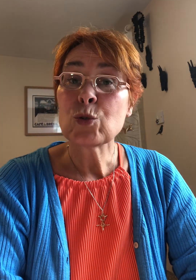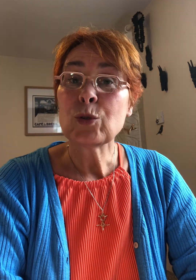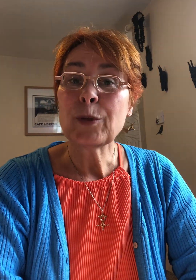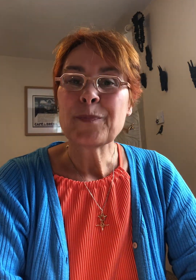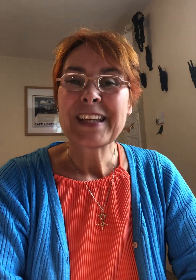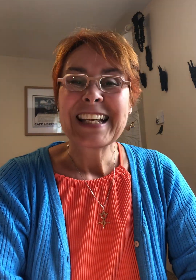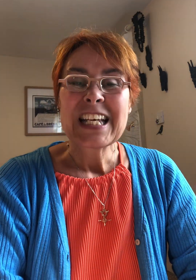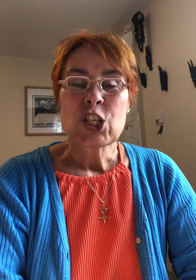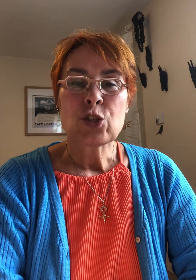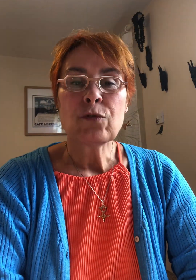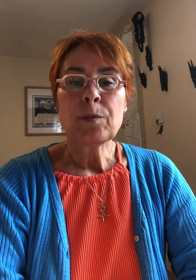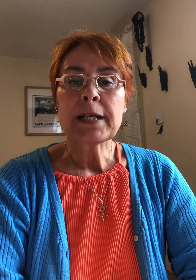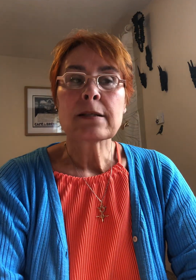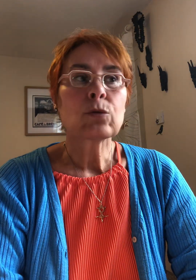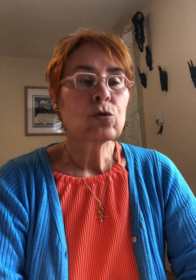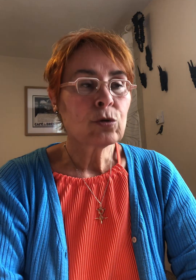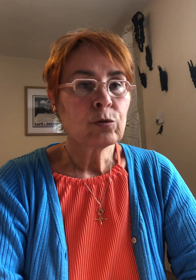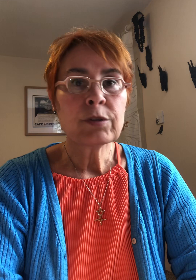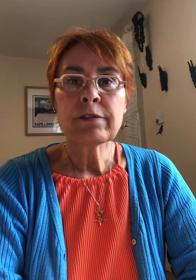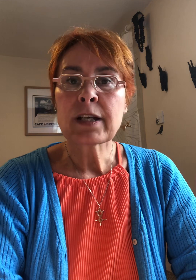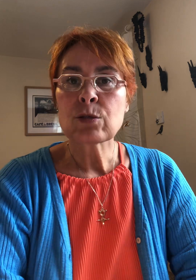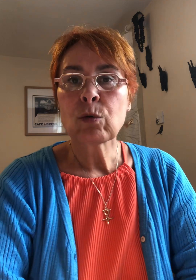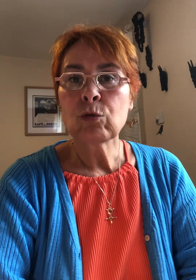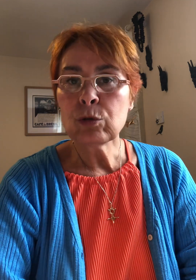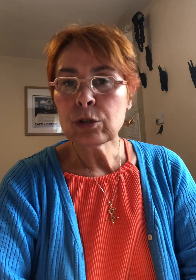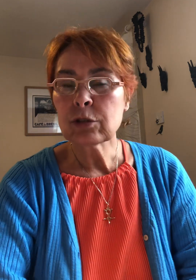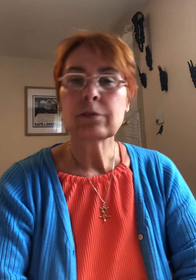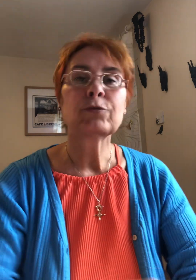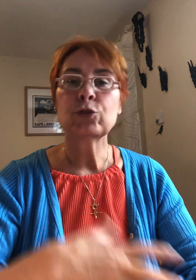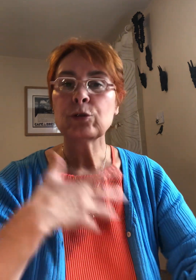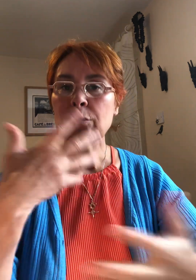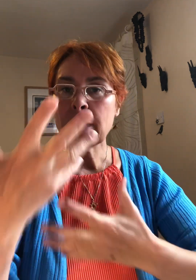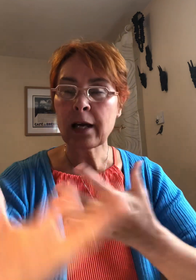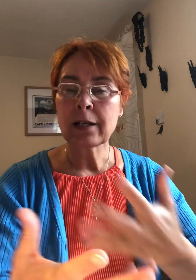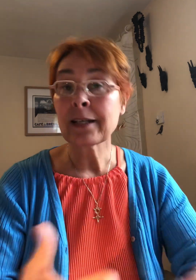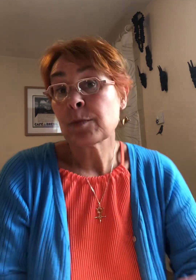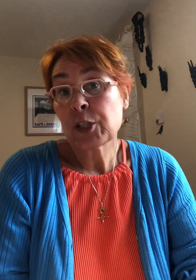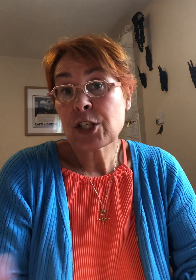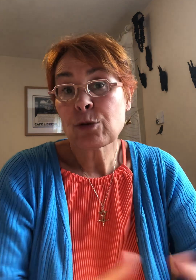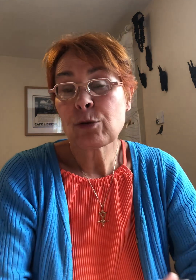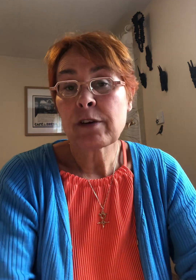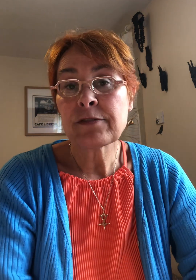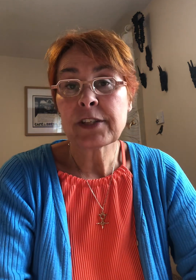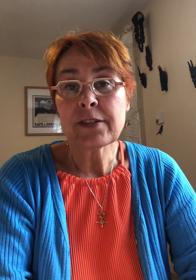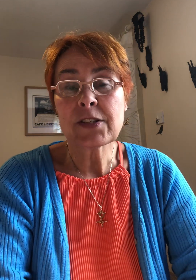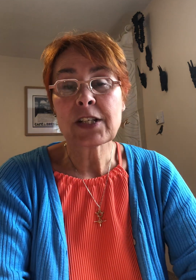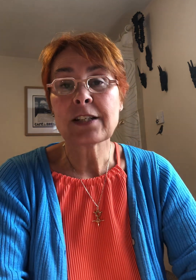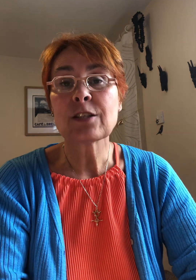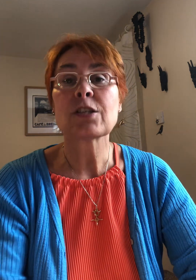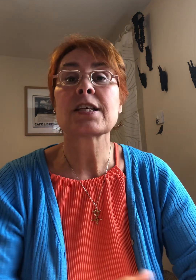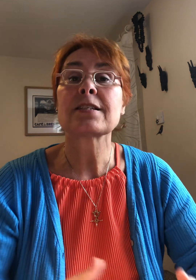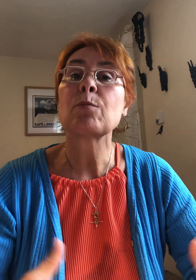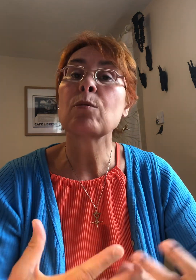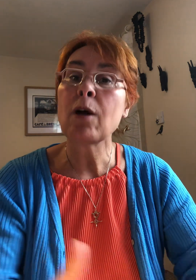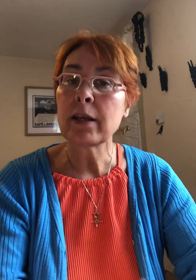bonjour je vous présente aujourd'hui une version courte de l'explication de l'eft c'est à dire que ce sera simplement un